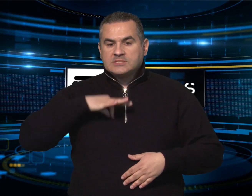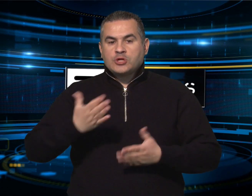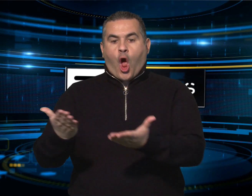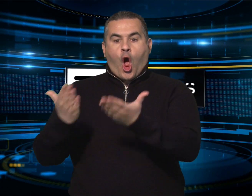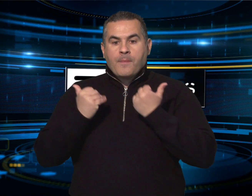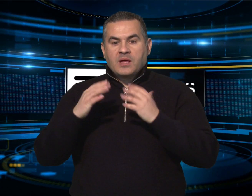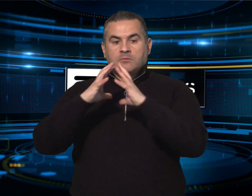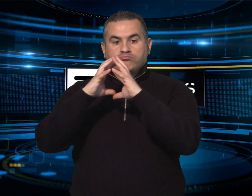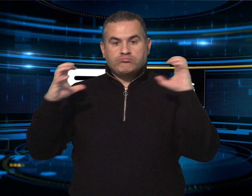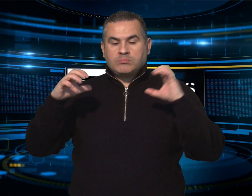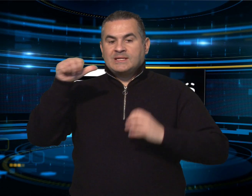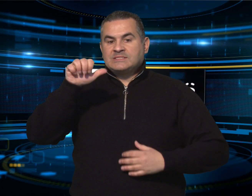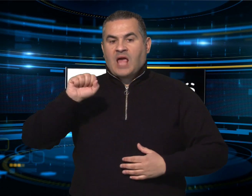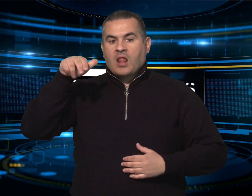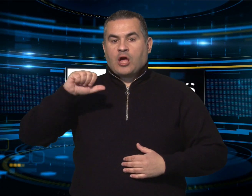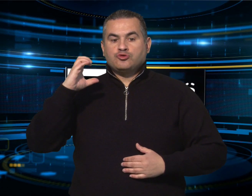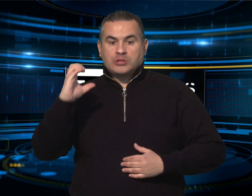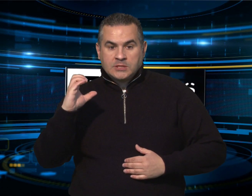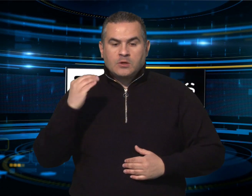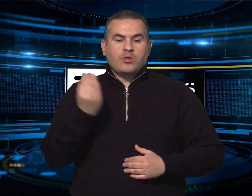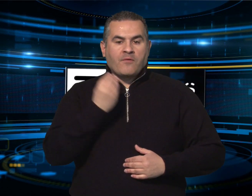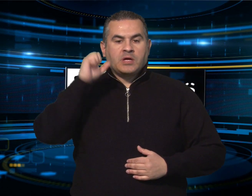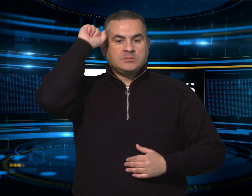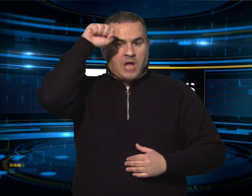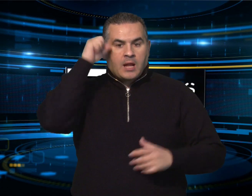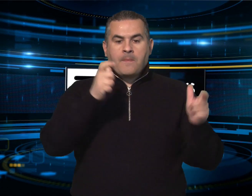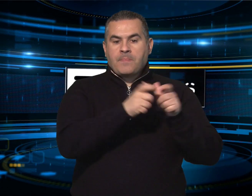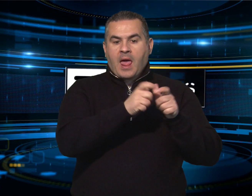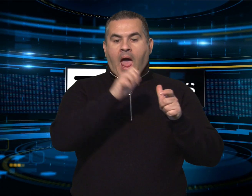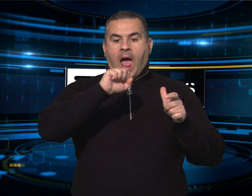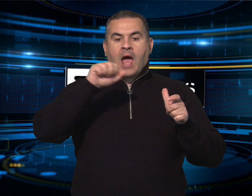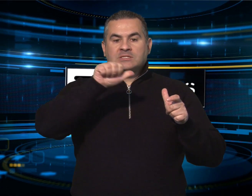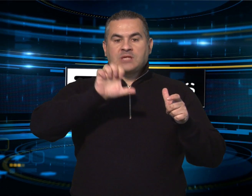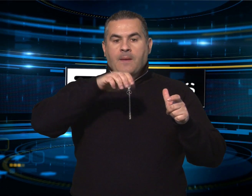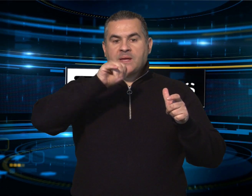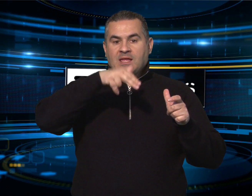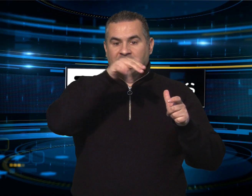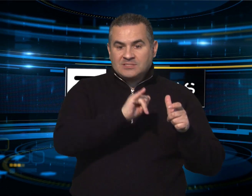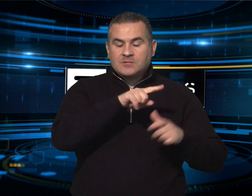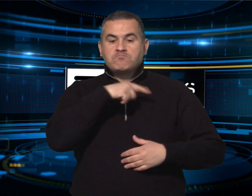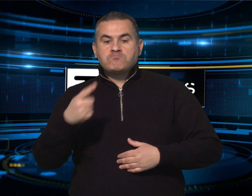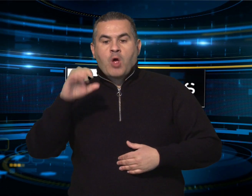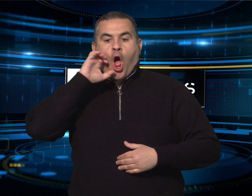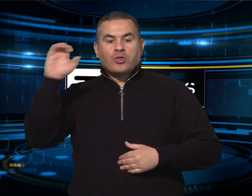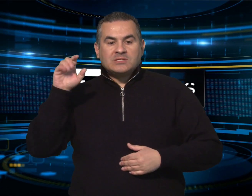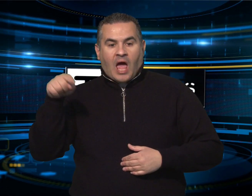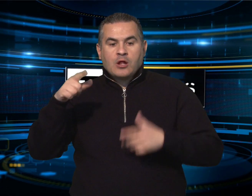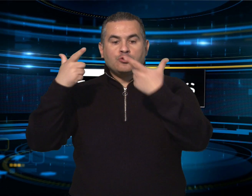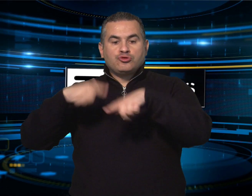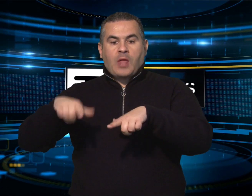operano complessivamente circa 300 lavoratori, ci sarebbe una manifestazione di interesse. La conferma è arrivata stamattina gli operai dello stabilimento Sardo, dal